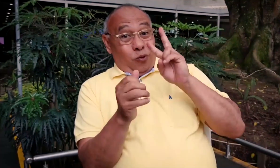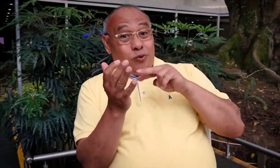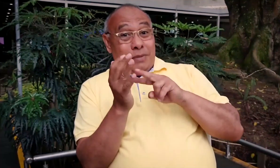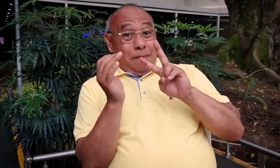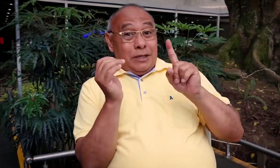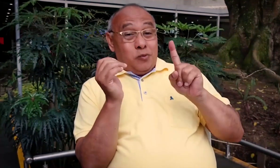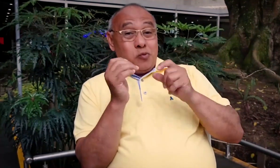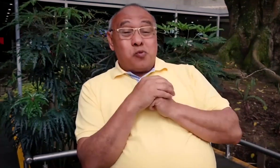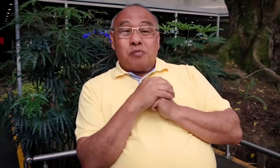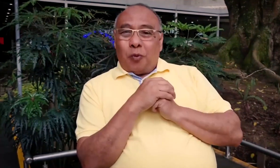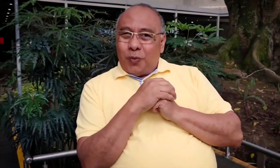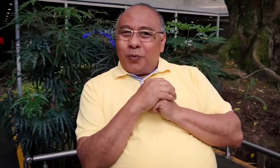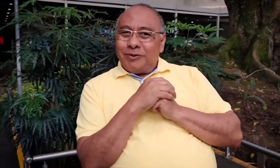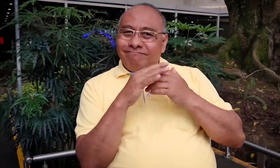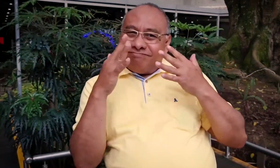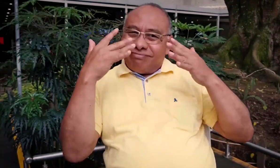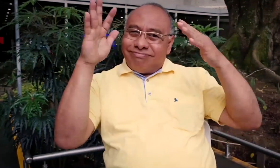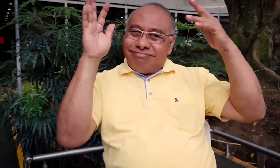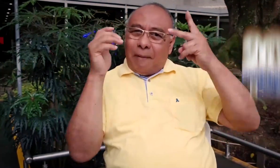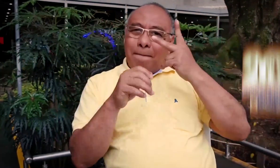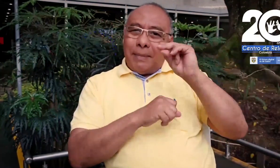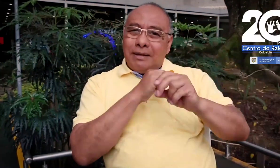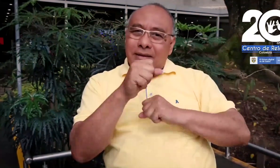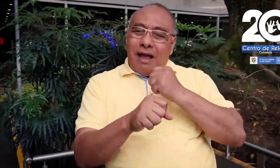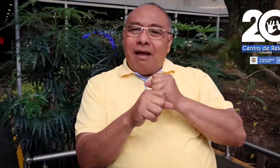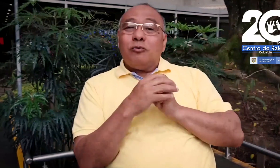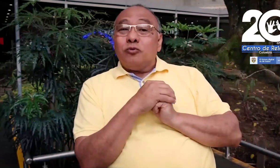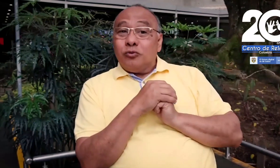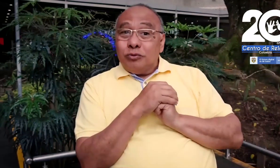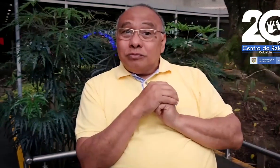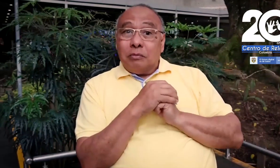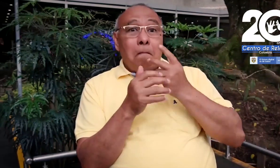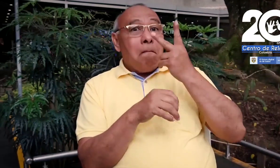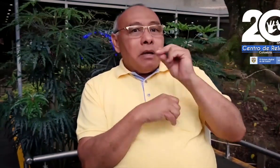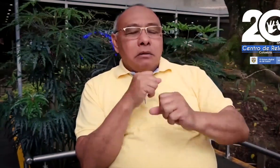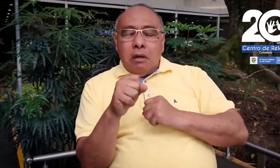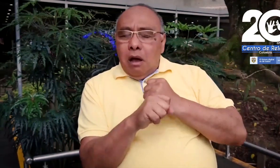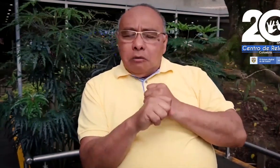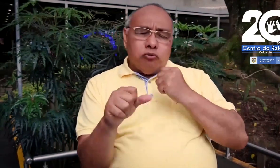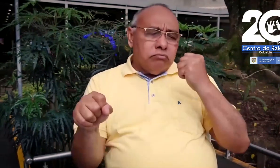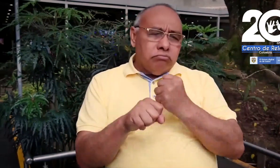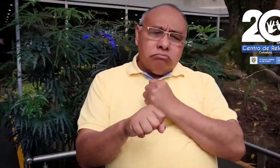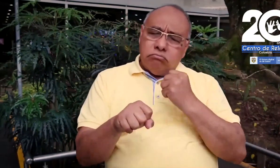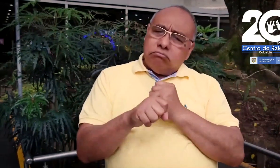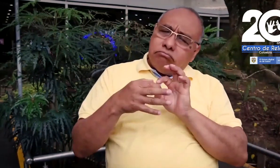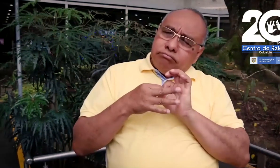Este año, en el 2021, nosotros celebramos 20 años del centro de relevo. 20 años en los cuales hemos